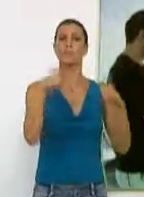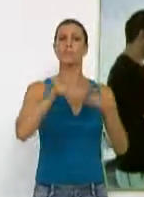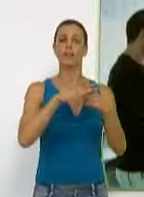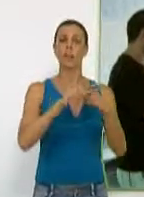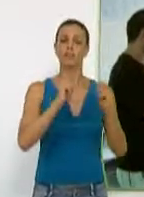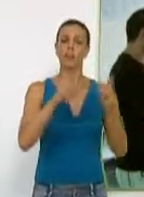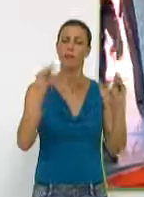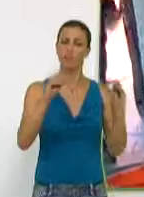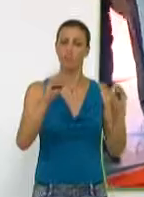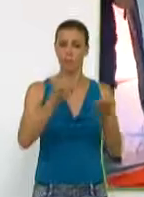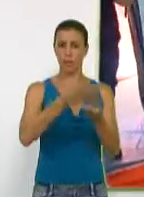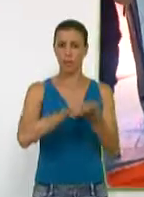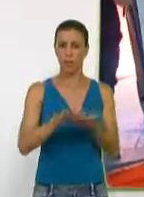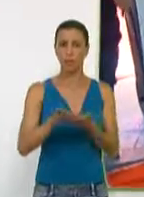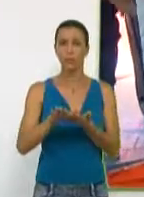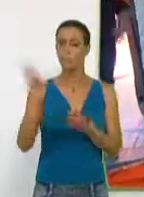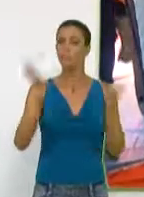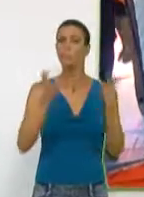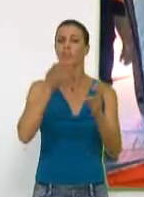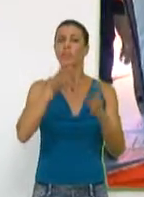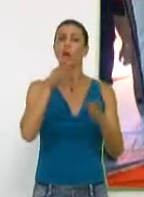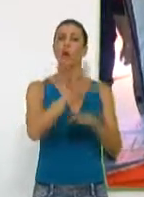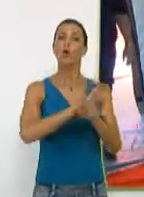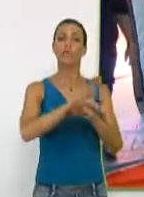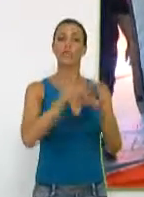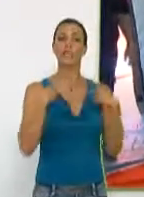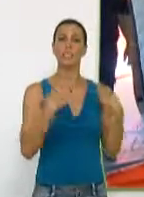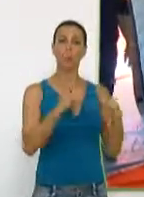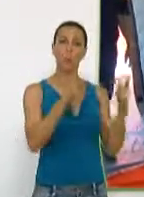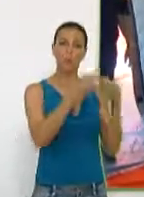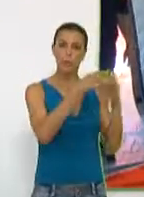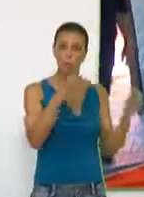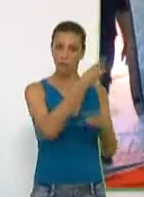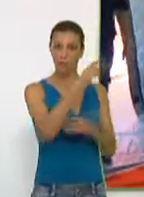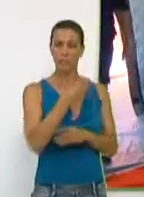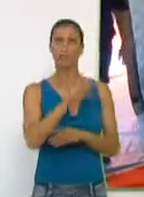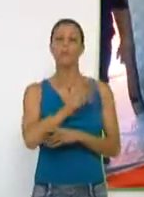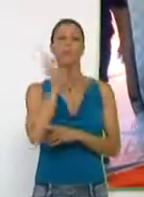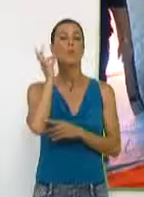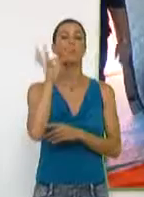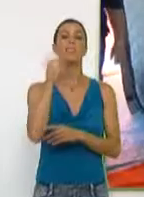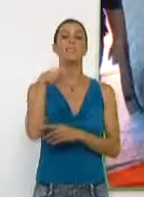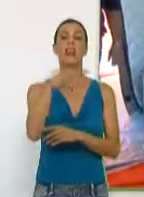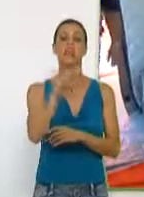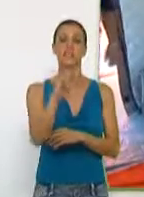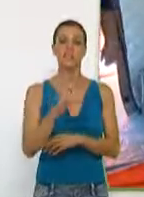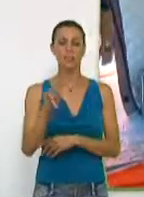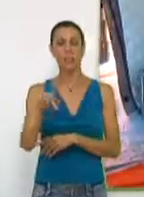talleres gratuitos. En la iniciativa estuvieron presentes la consejera de Salud de la Junta de Andalucía, María José Sánchez, la